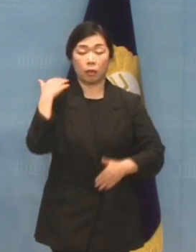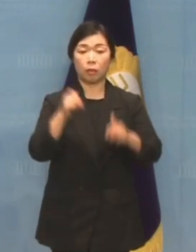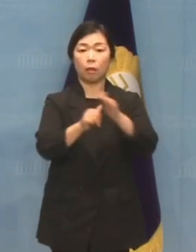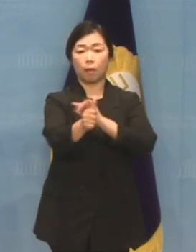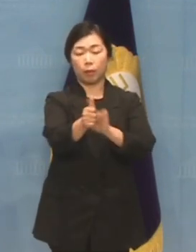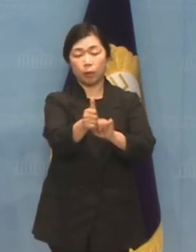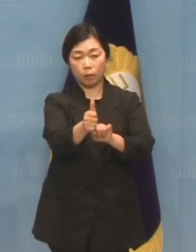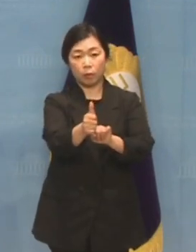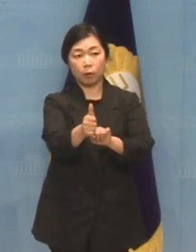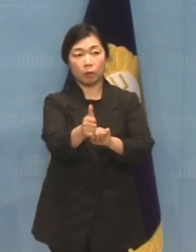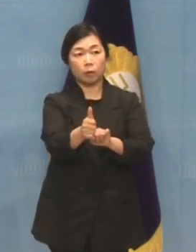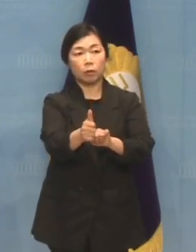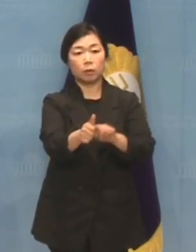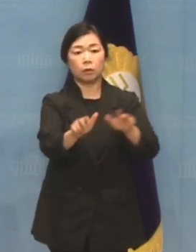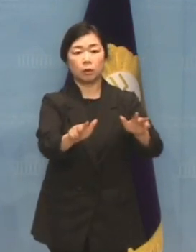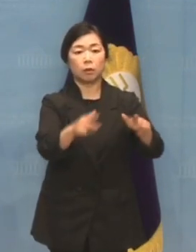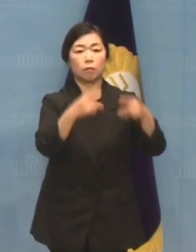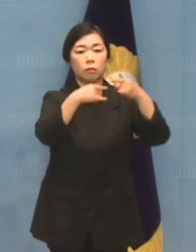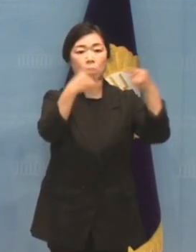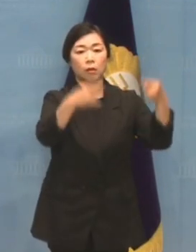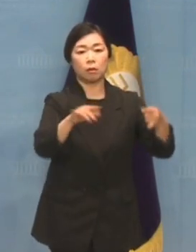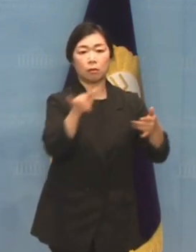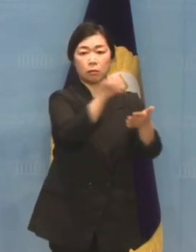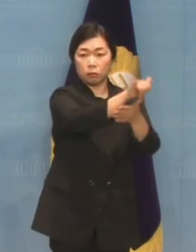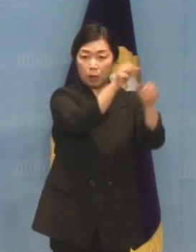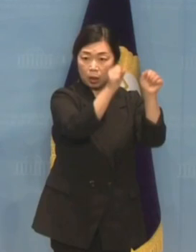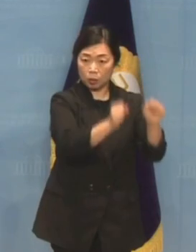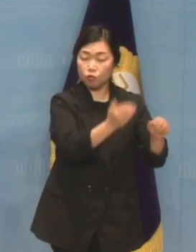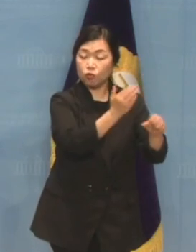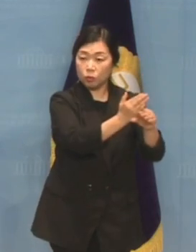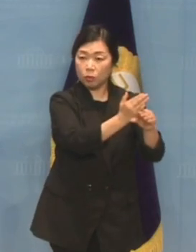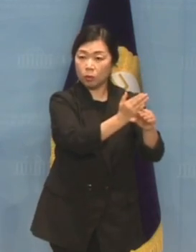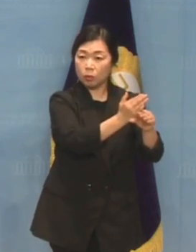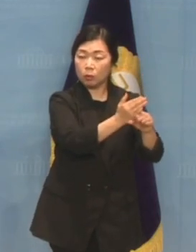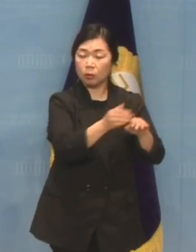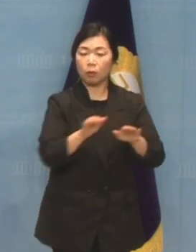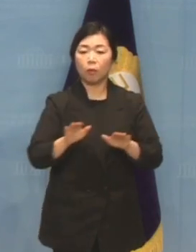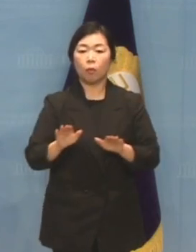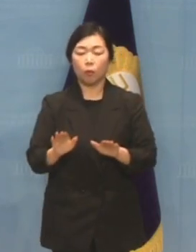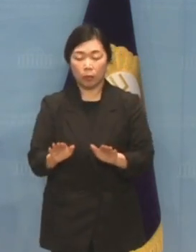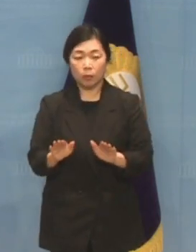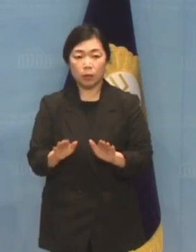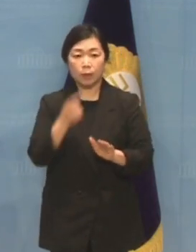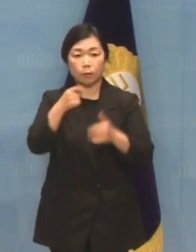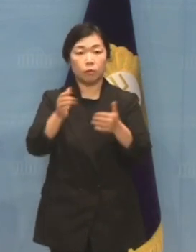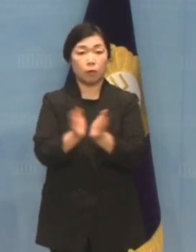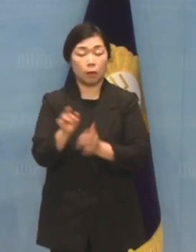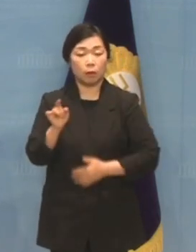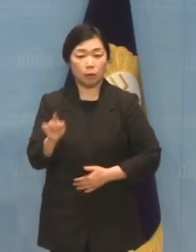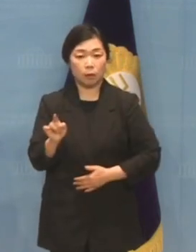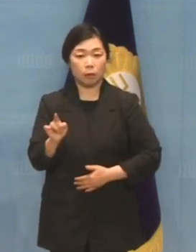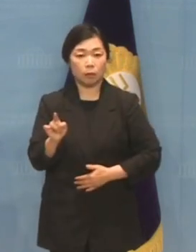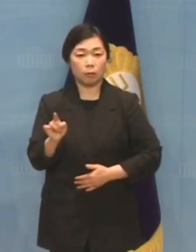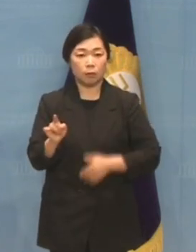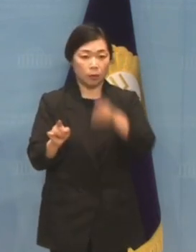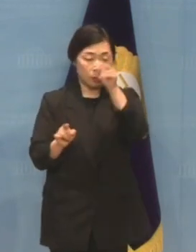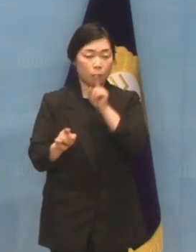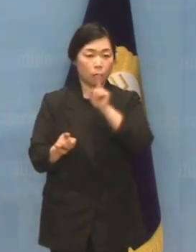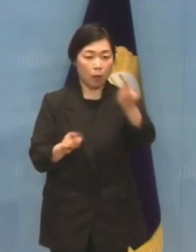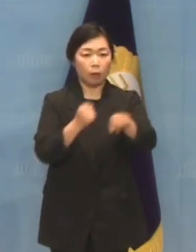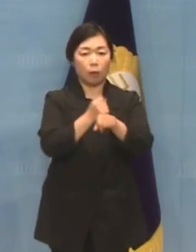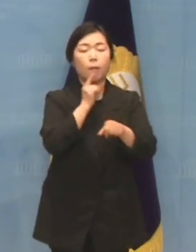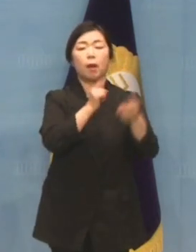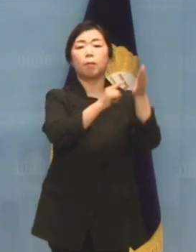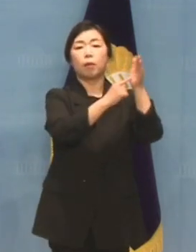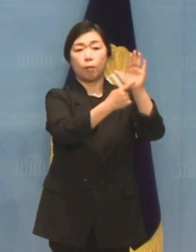이에 민주당 이재명 대표는 오늘 최고위원회에서 전당대회의 진상규명을 수사기관에 의뢰하겠다고